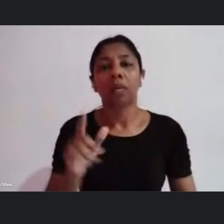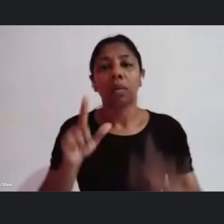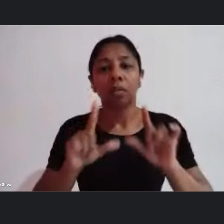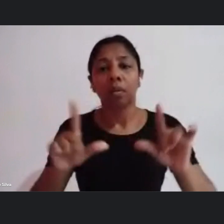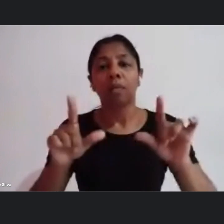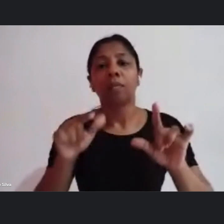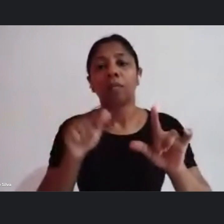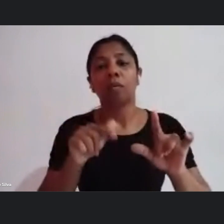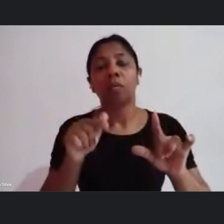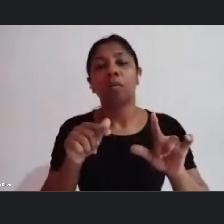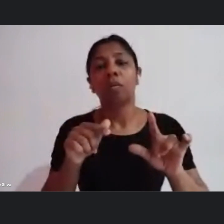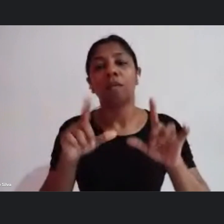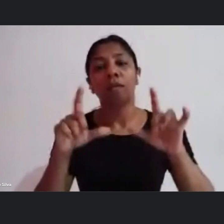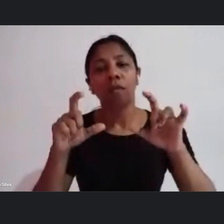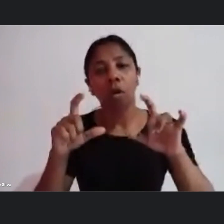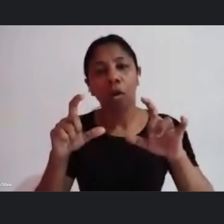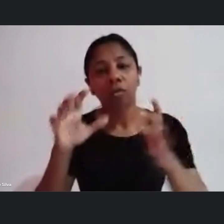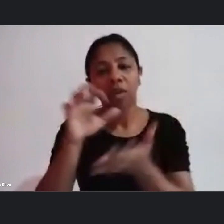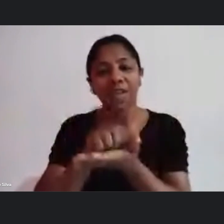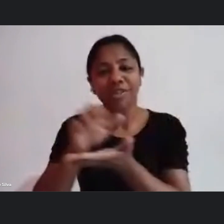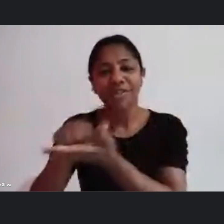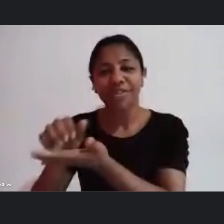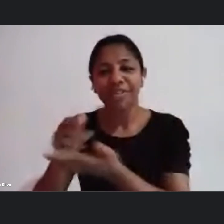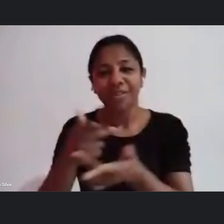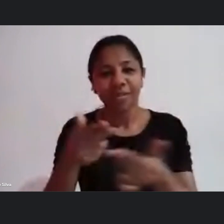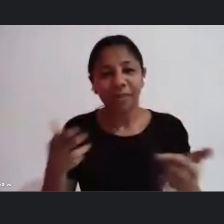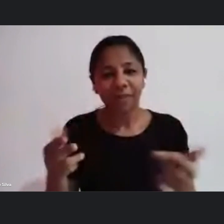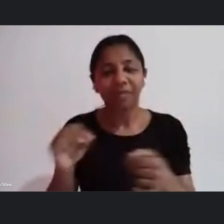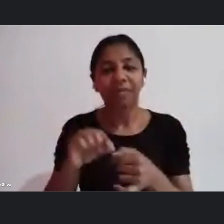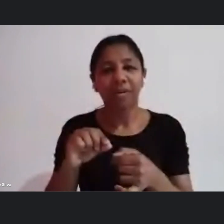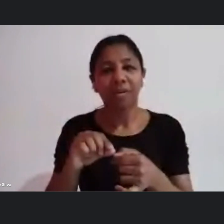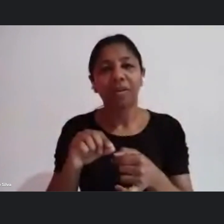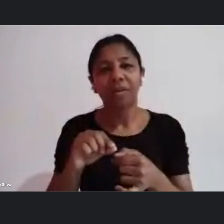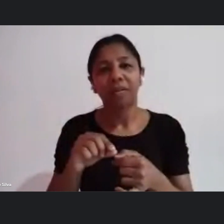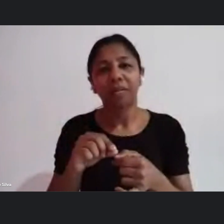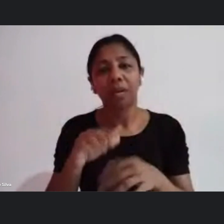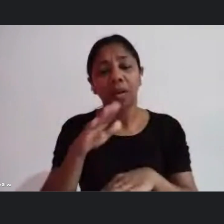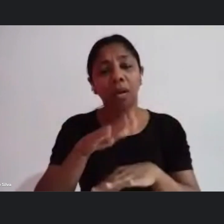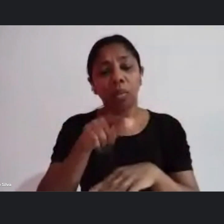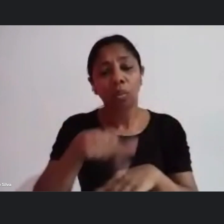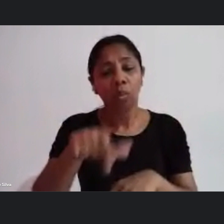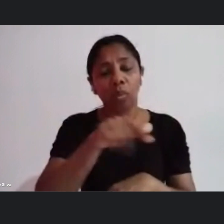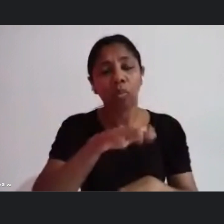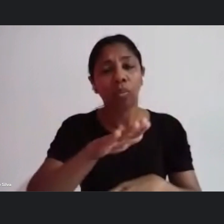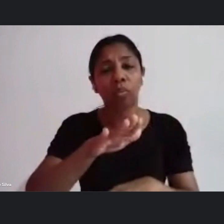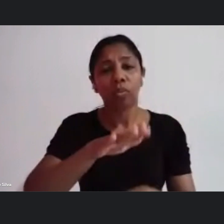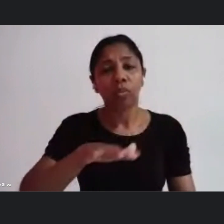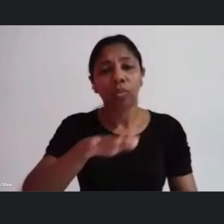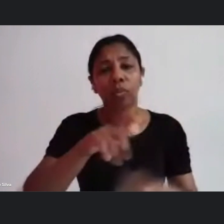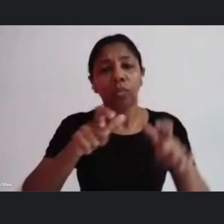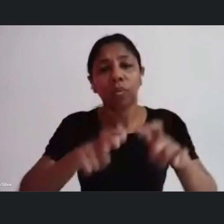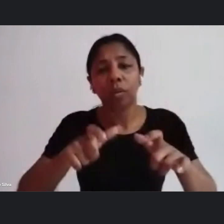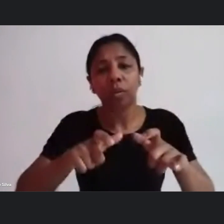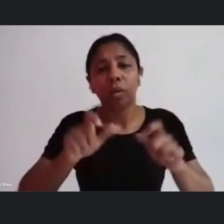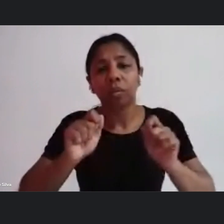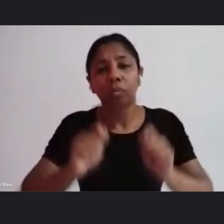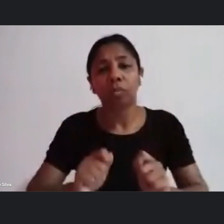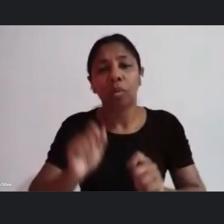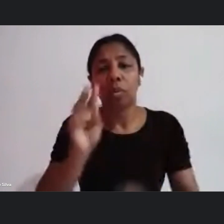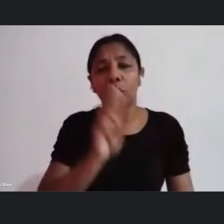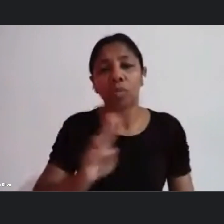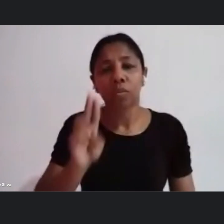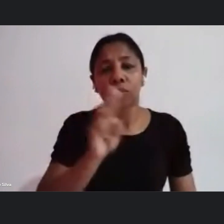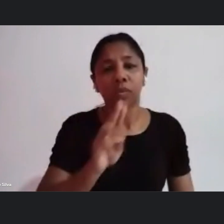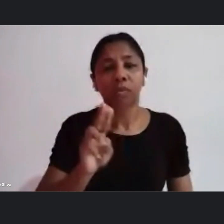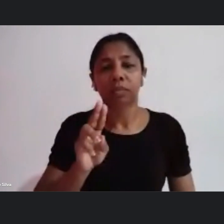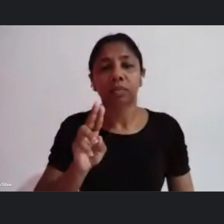que a gente vai registrando as coisas que faz então é um lugar que pode ser utilizar esse recurso de reforma de sala